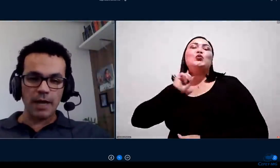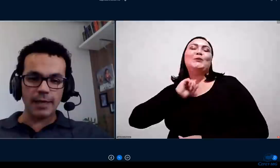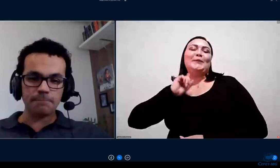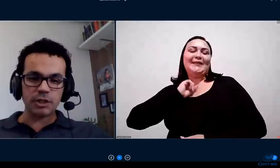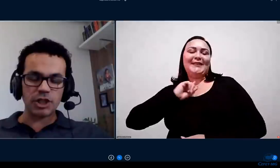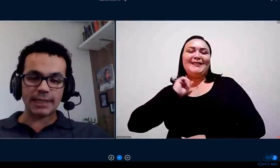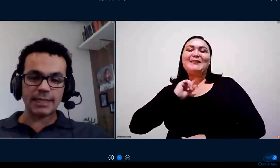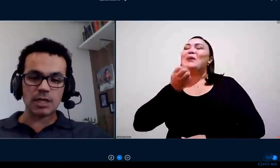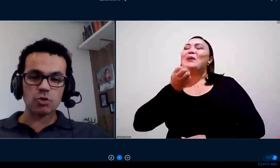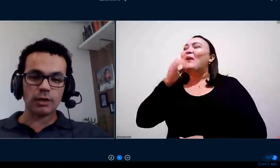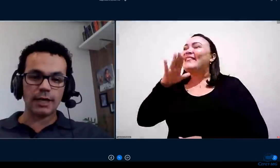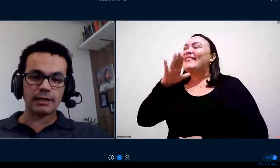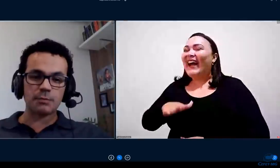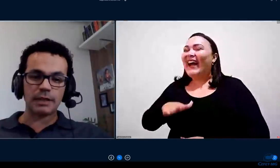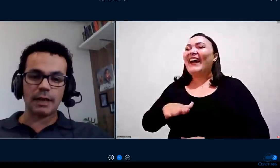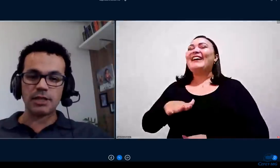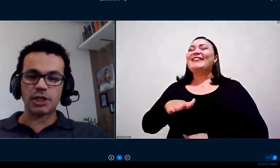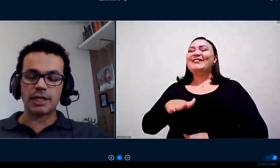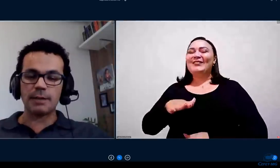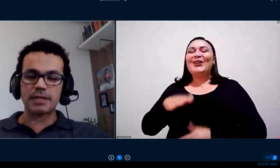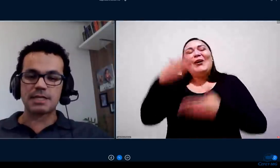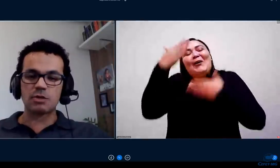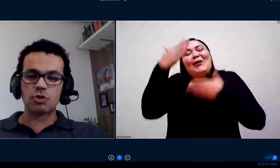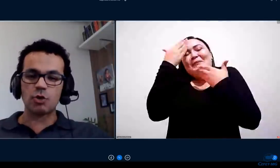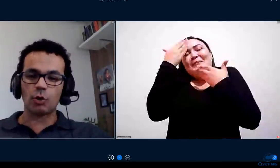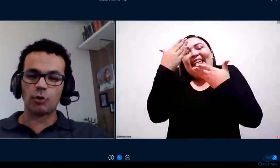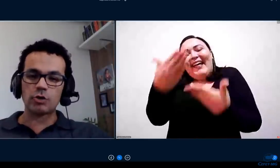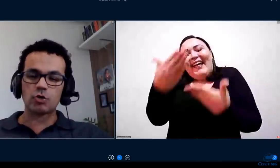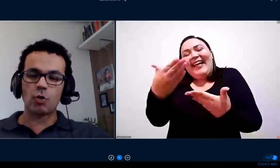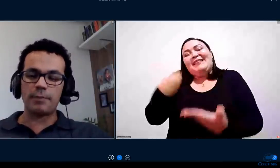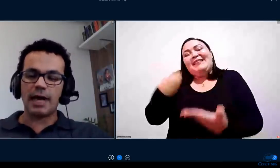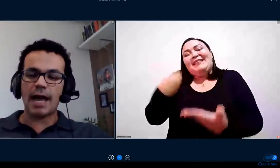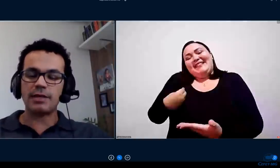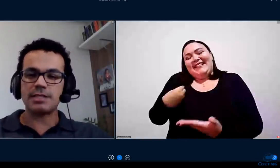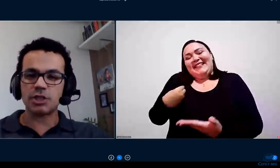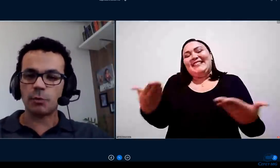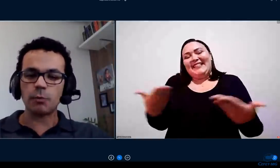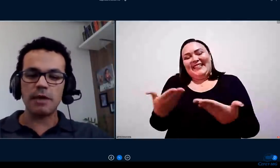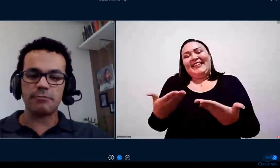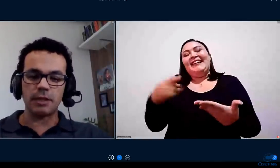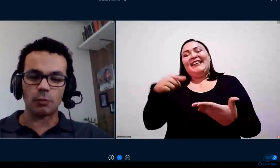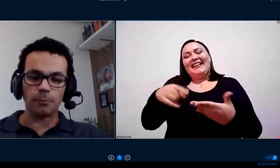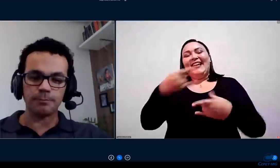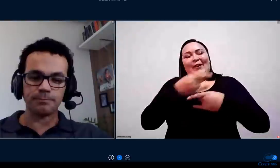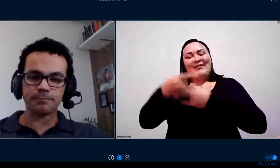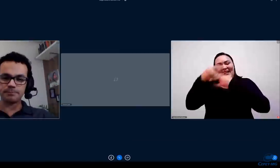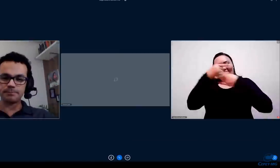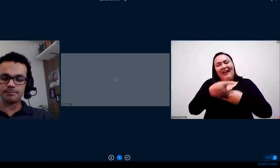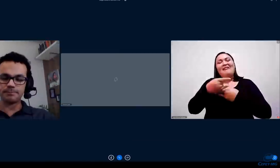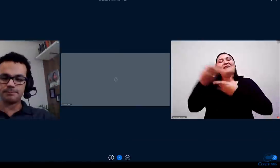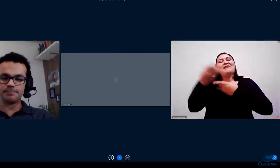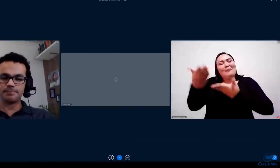me ouve bem já agradeço antecipadamente aqui a presença do senhor no nosso webinário e seja muito bem-vindo